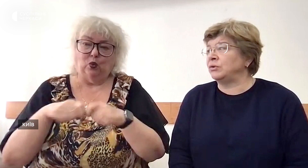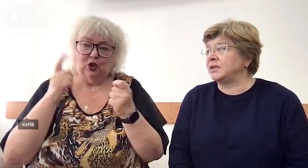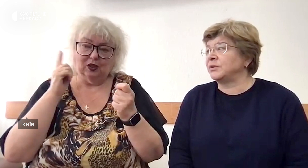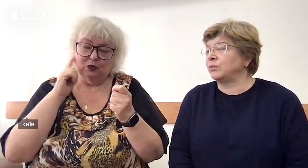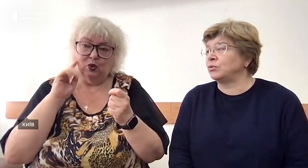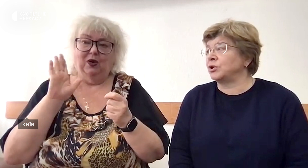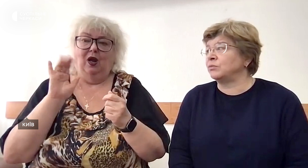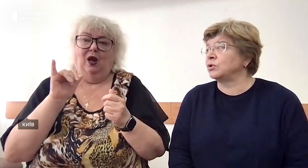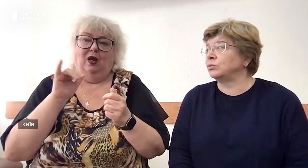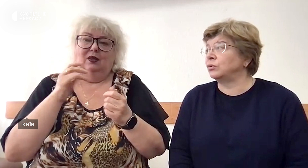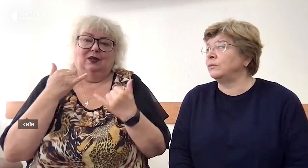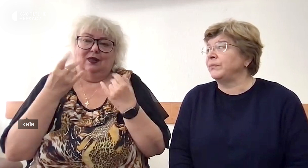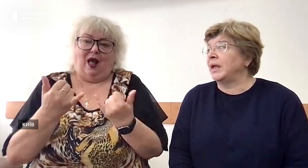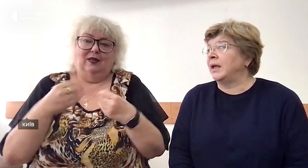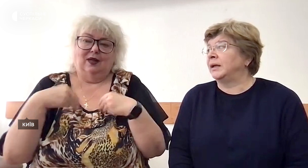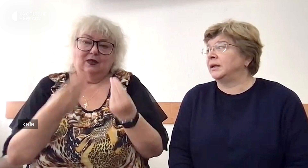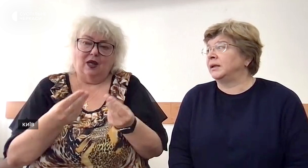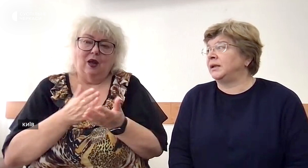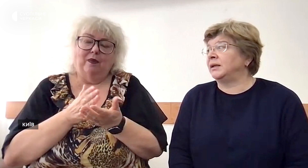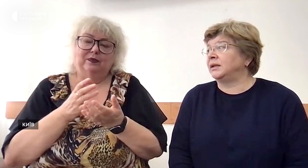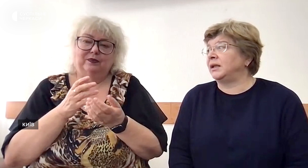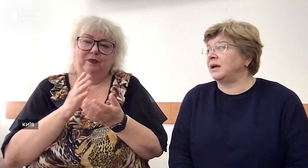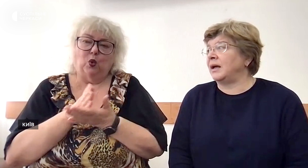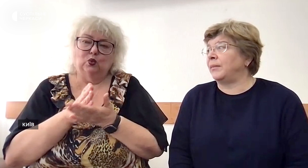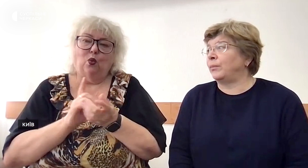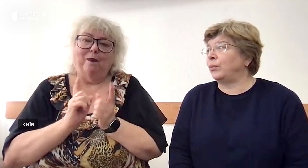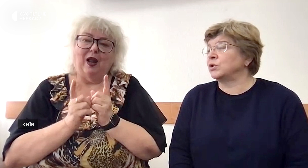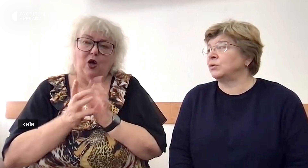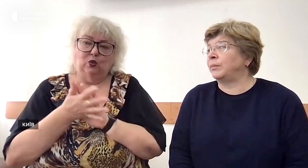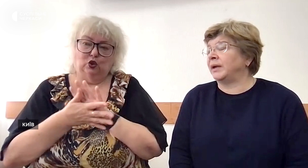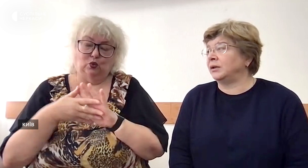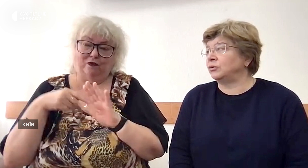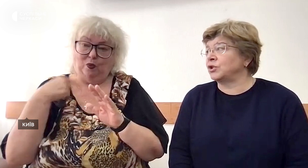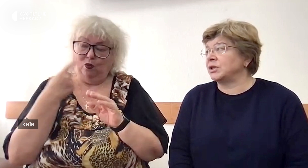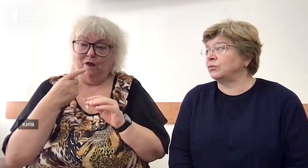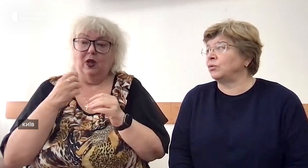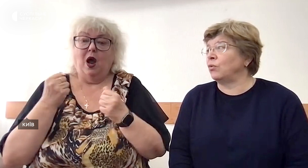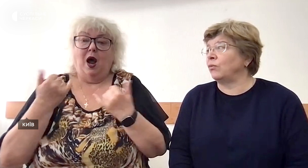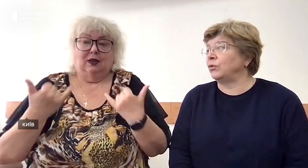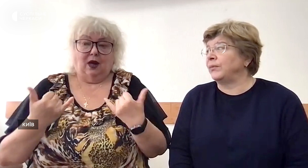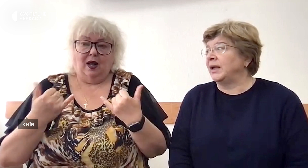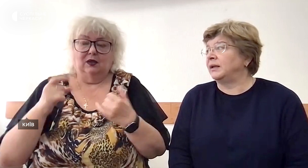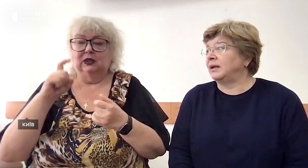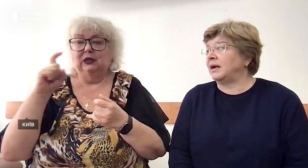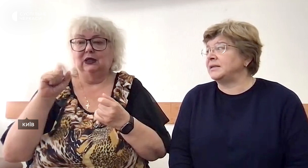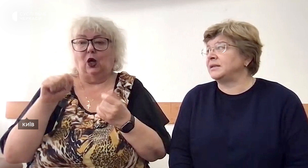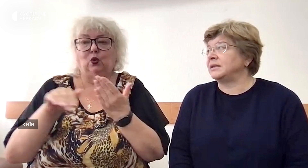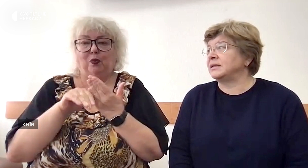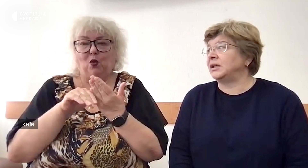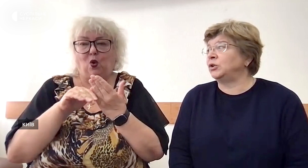обслуговуванні осіб з порушеннями слуху для надання послуг переходу жестовою мовою.